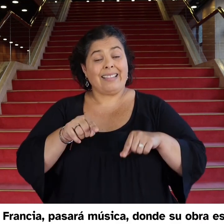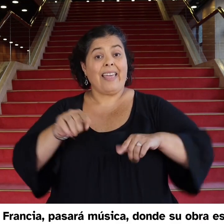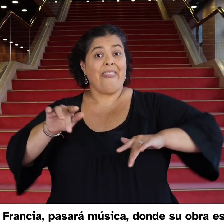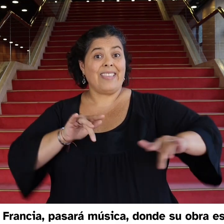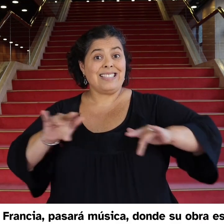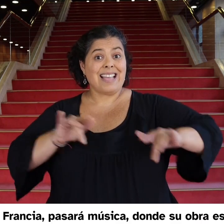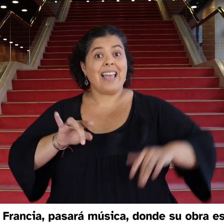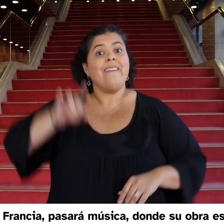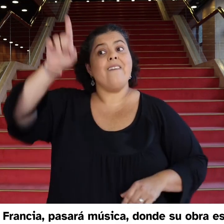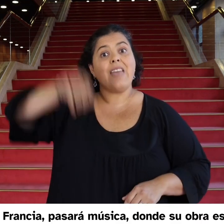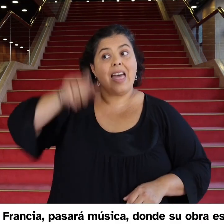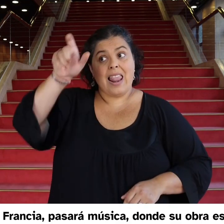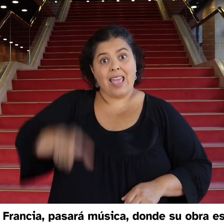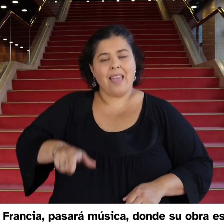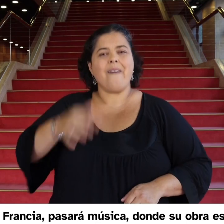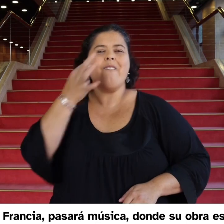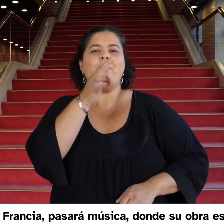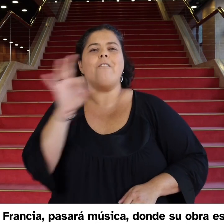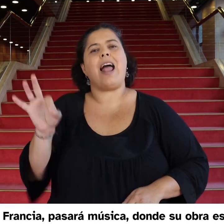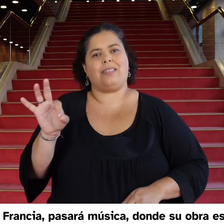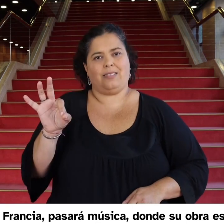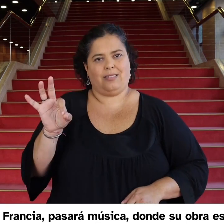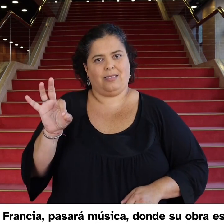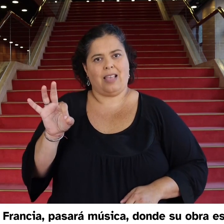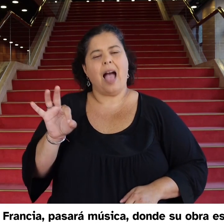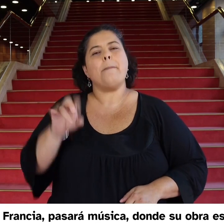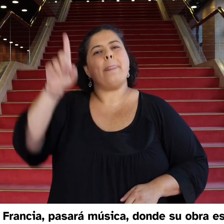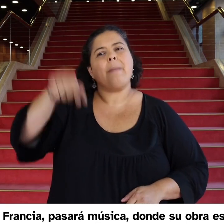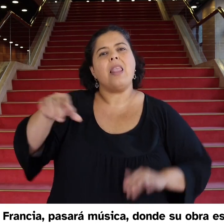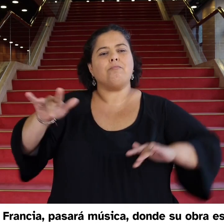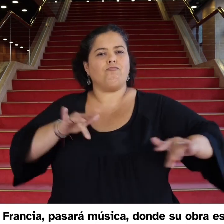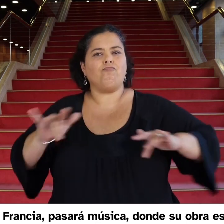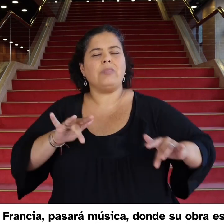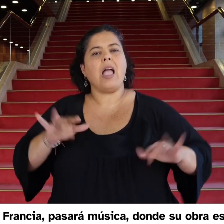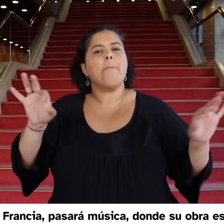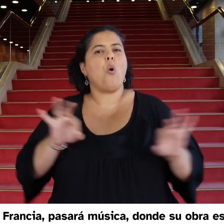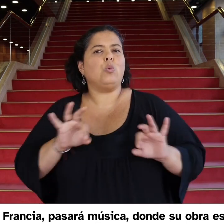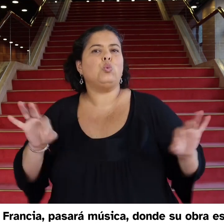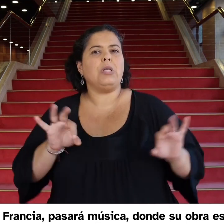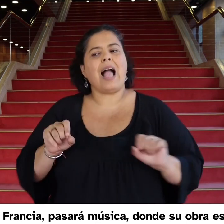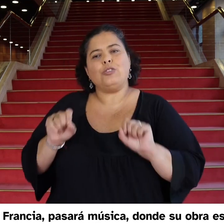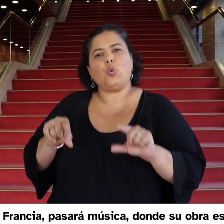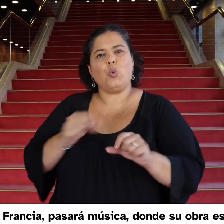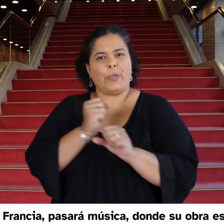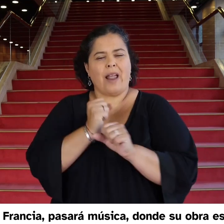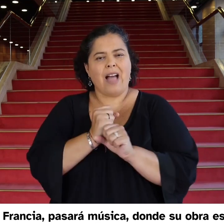Proveniente de Francia Pasará música donde su obra es una mezcla de música electrónica, ambiental,